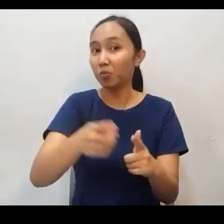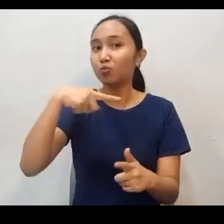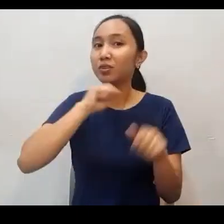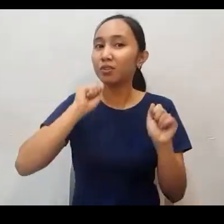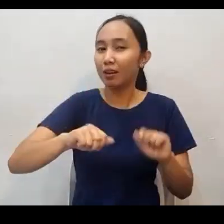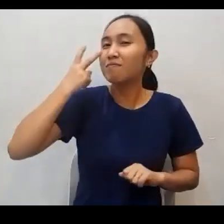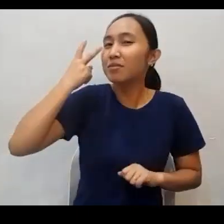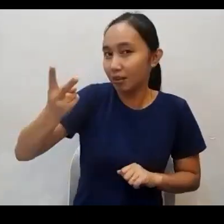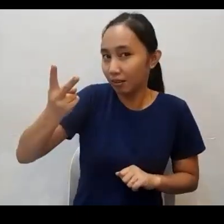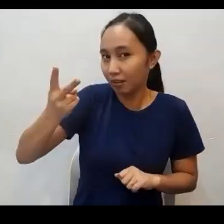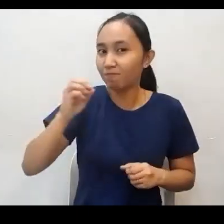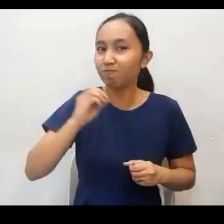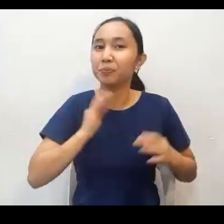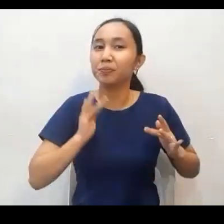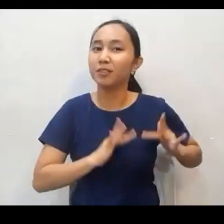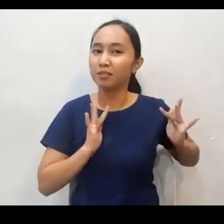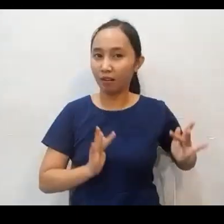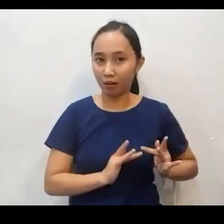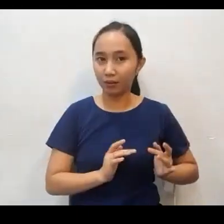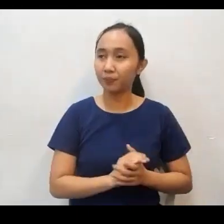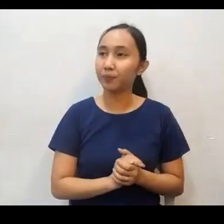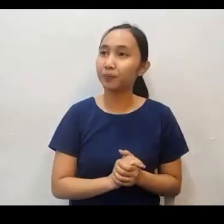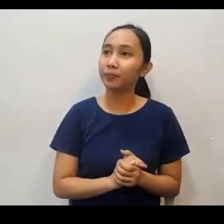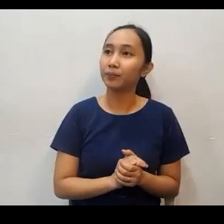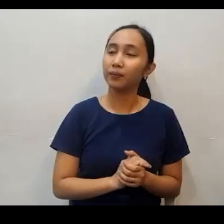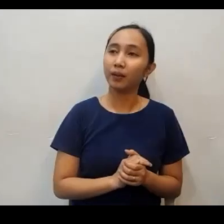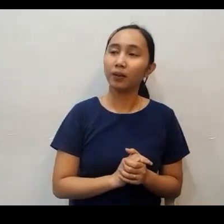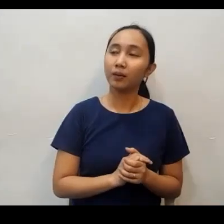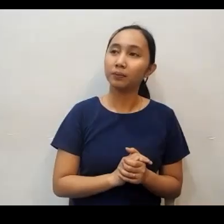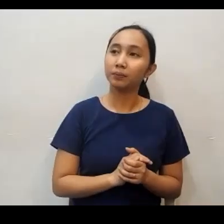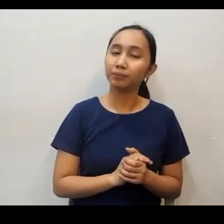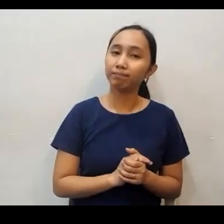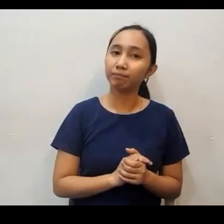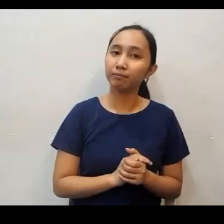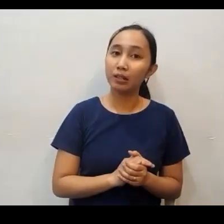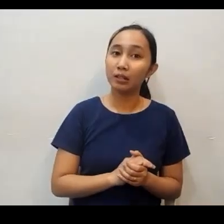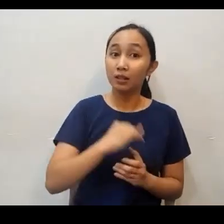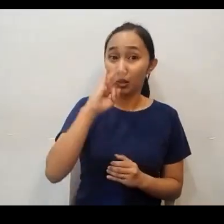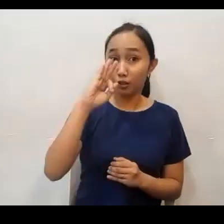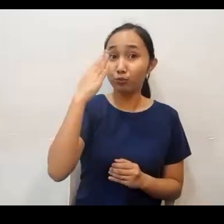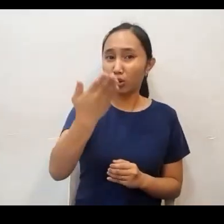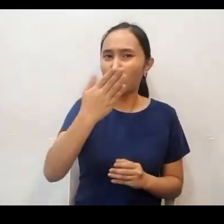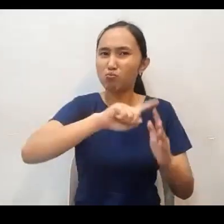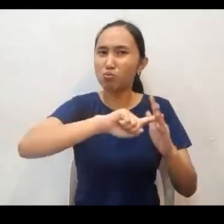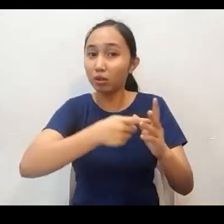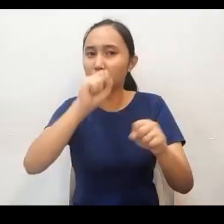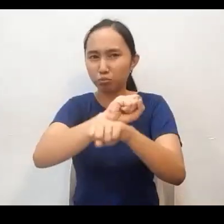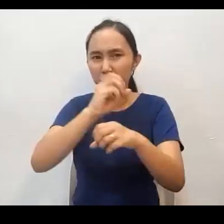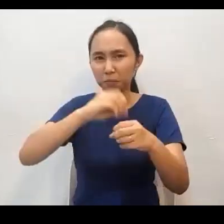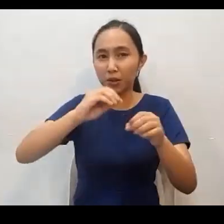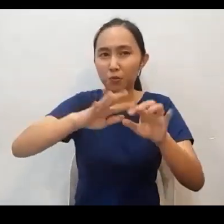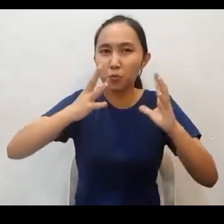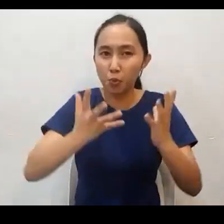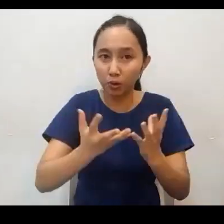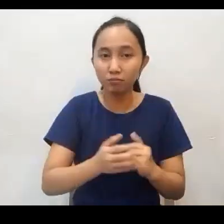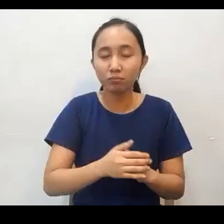kaya kapag ganun makikita natin kung ano yung nasa loob So when you start to work in the world you have to